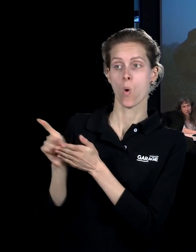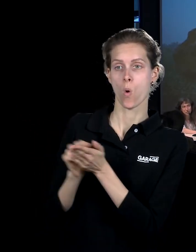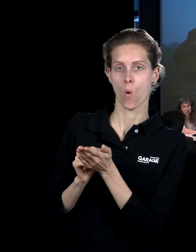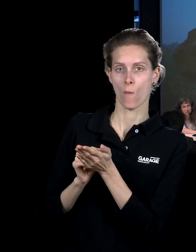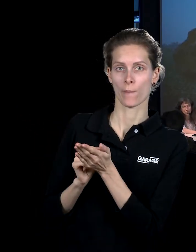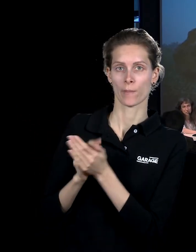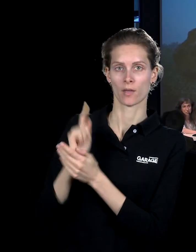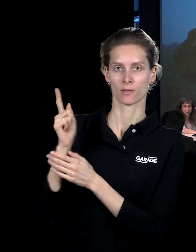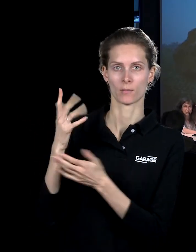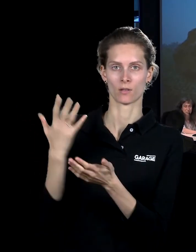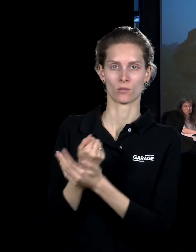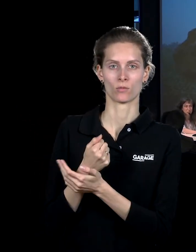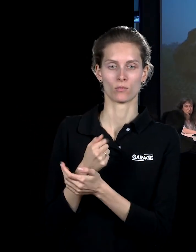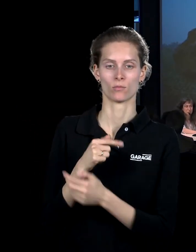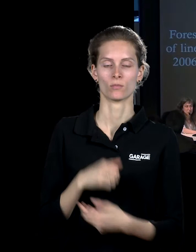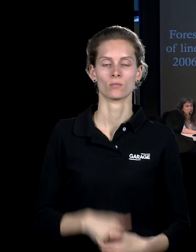павильон.